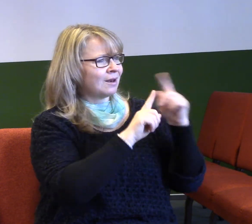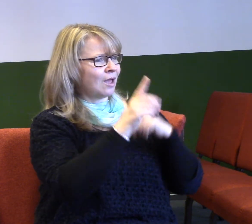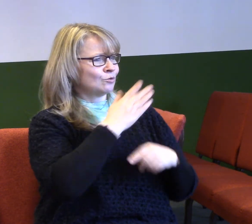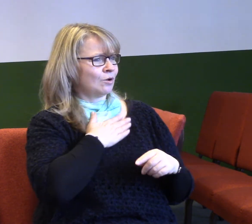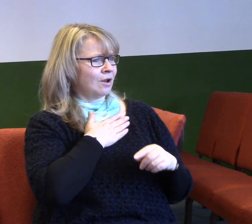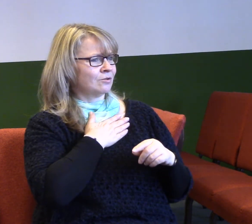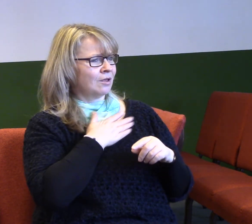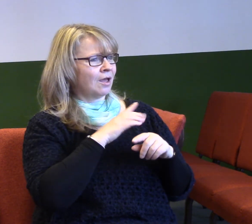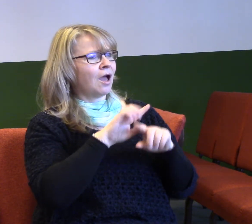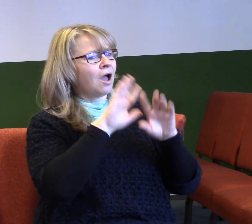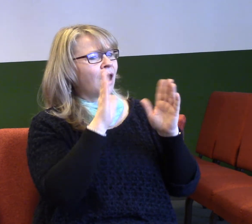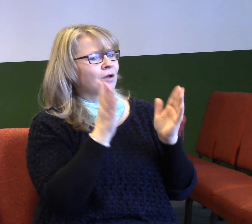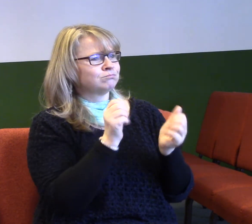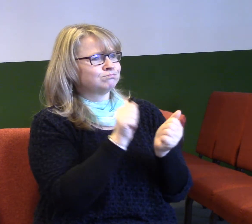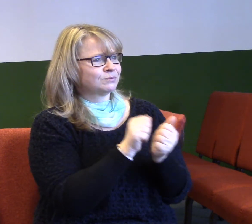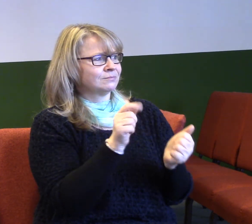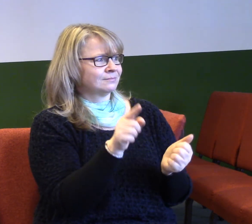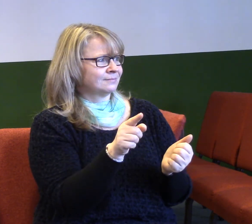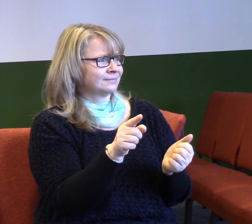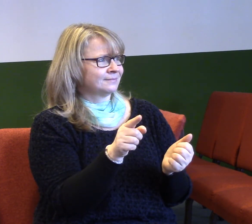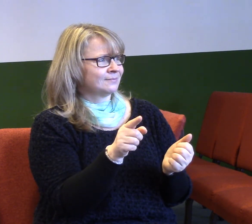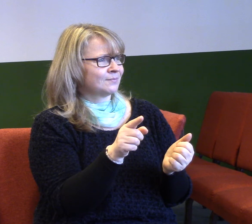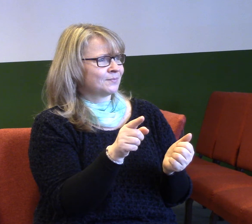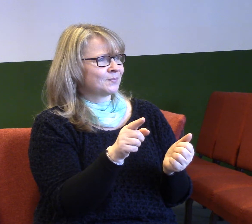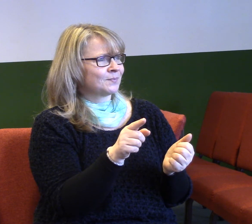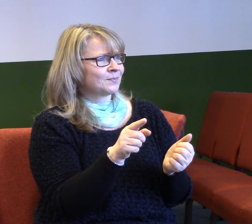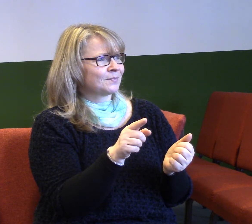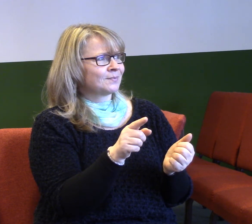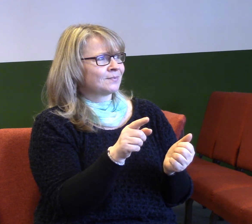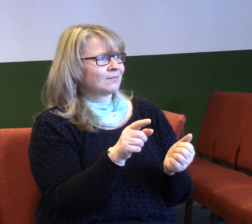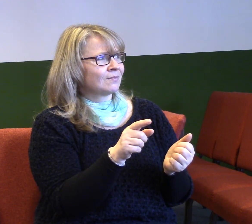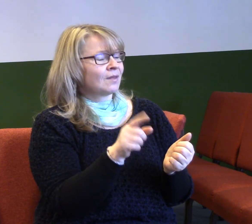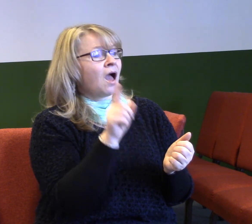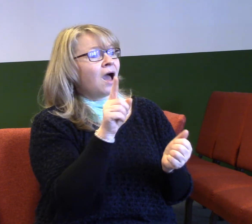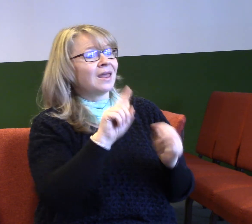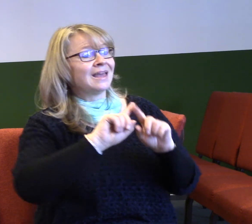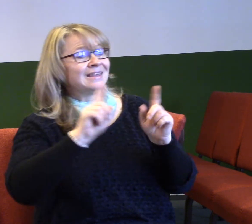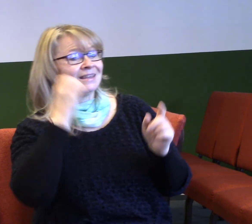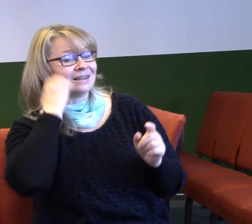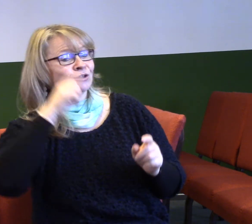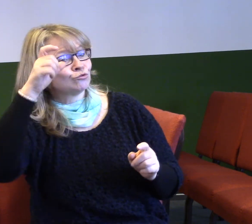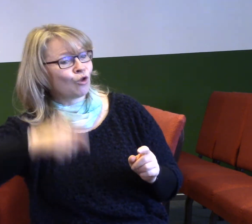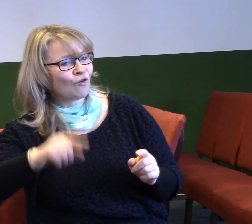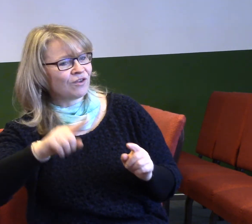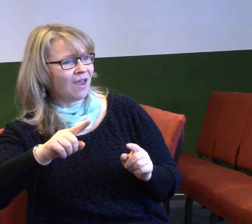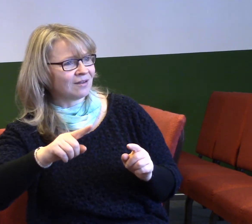to potvrzuje. To, že to z pohledu jiných lidí je naprosto nesmysl. A dneska lidé třeba věří, že země je placatá.